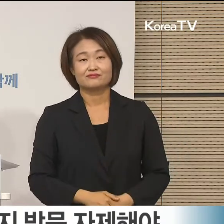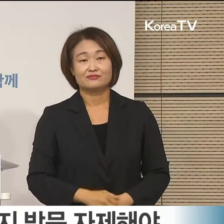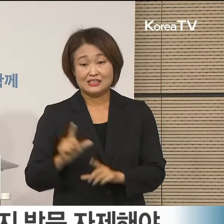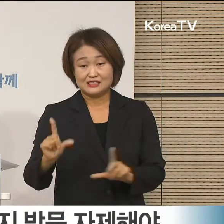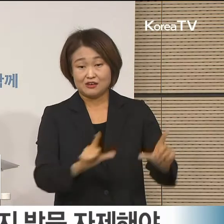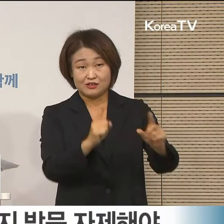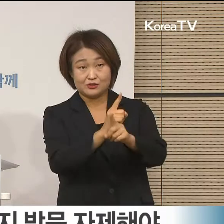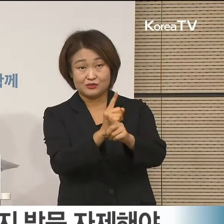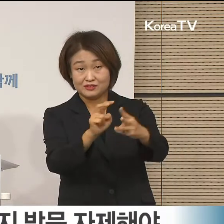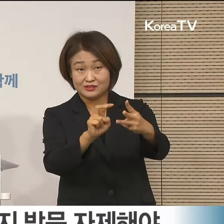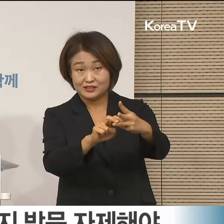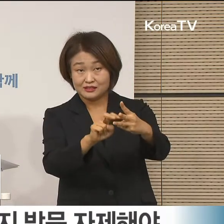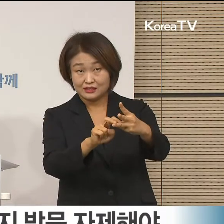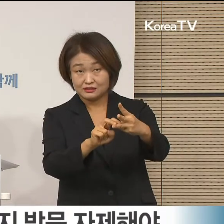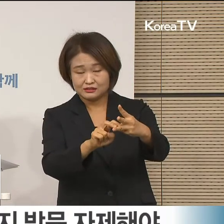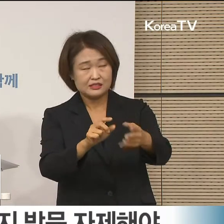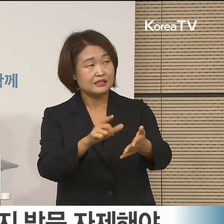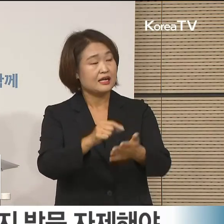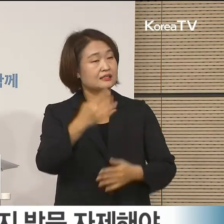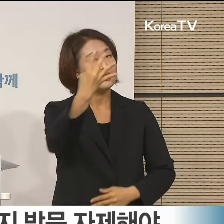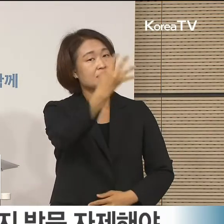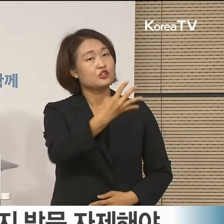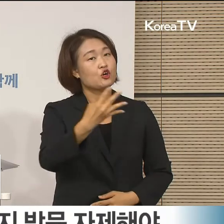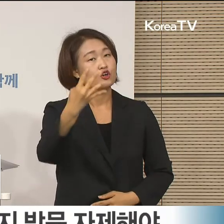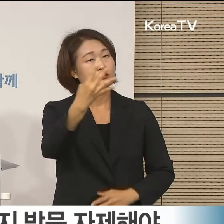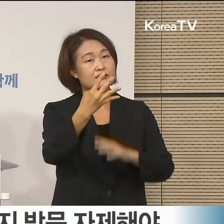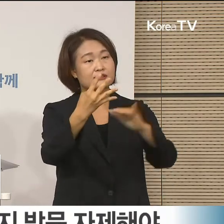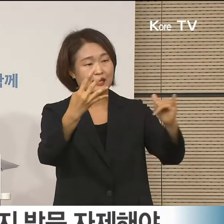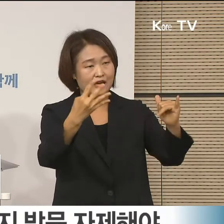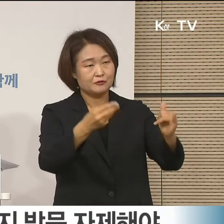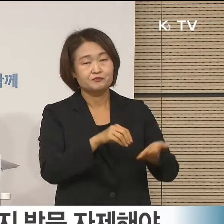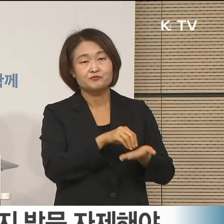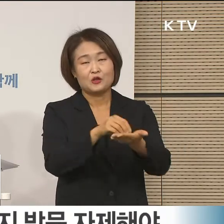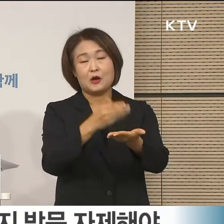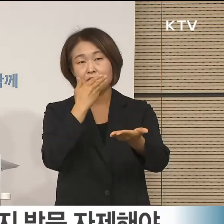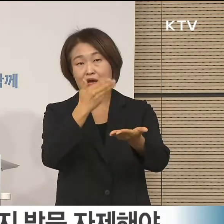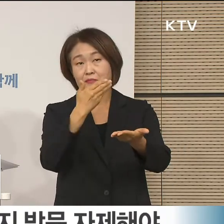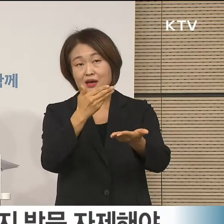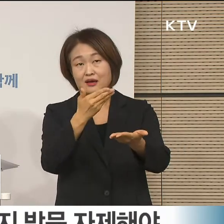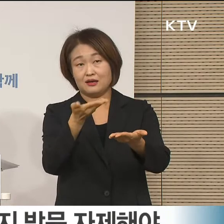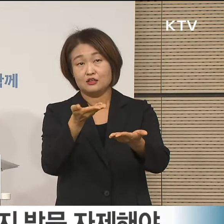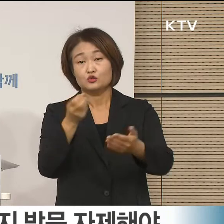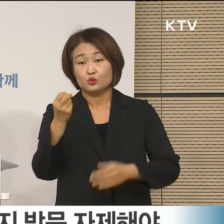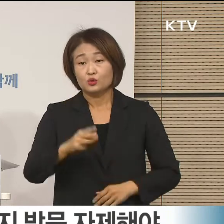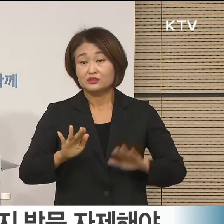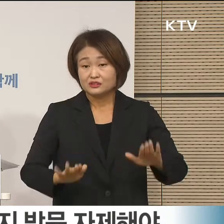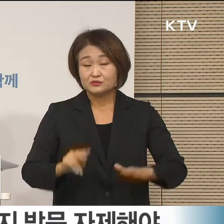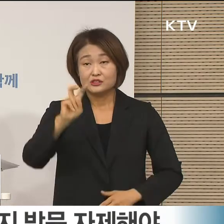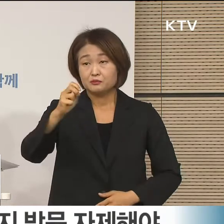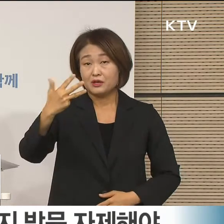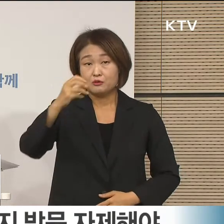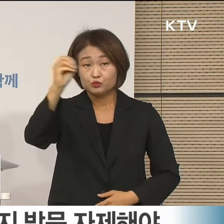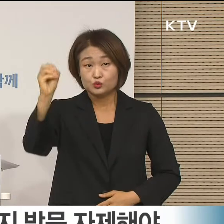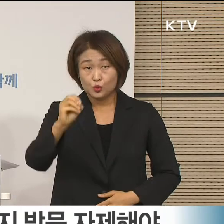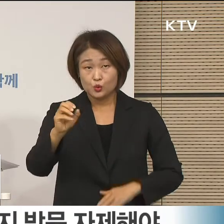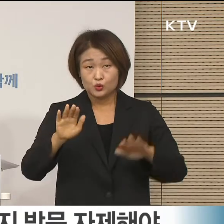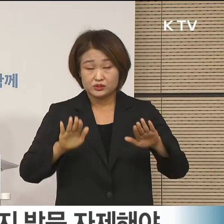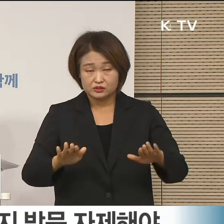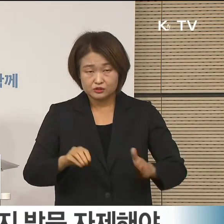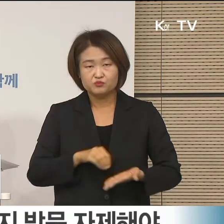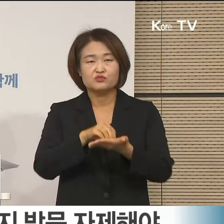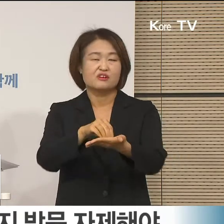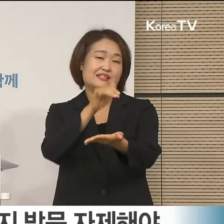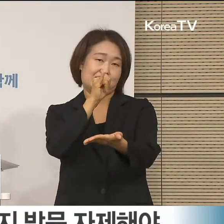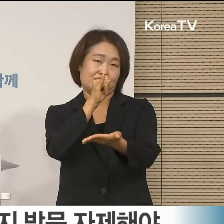생활치료센터는 현재 약 4천여 명 규모로 운영하고 있으며 가동률은 약 28%로 수용 여력이